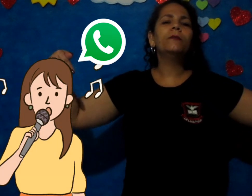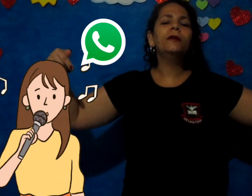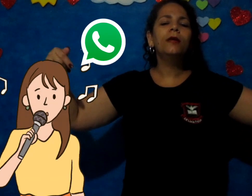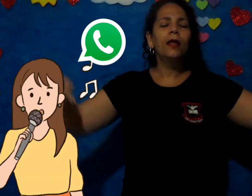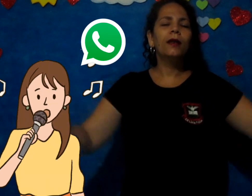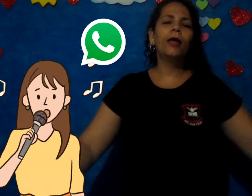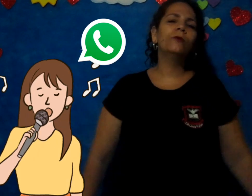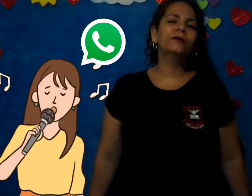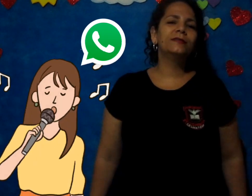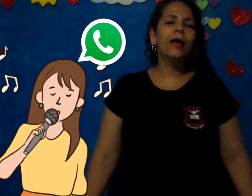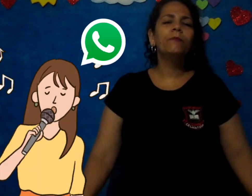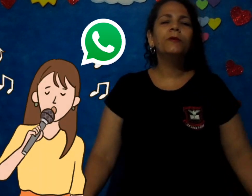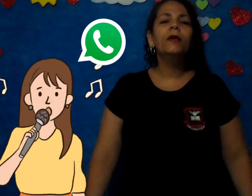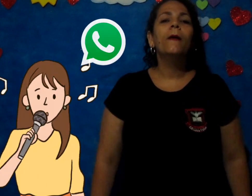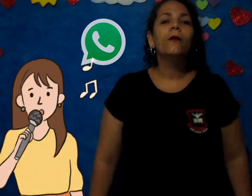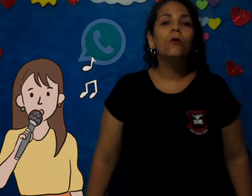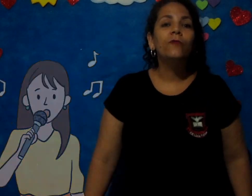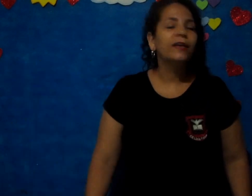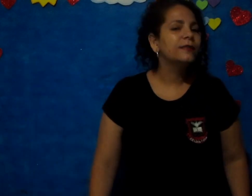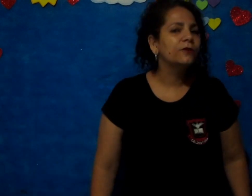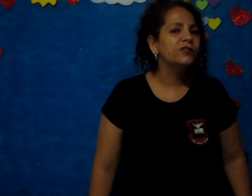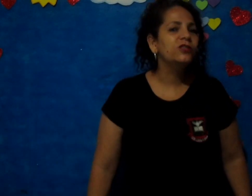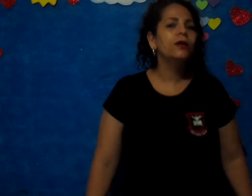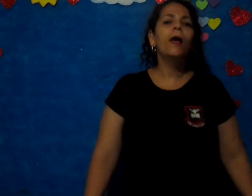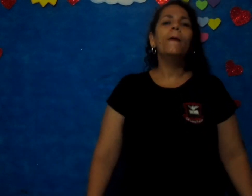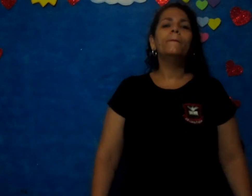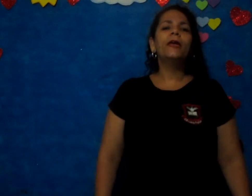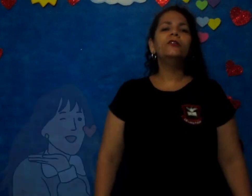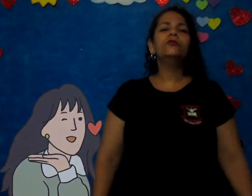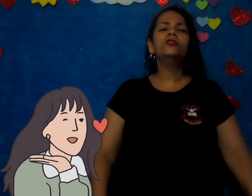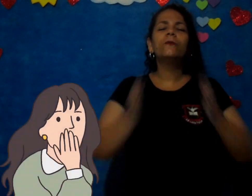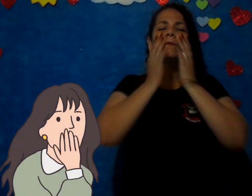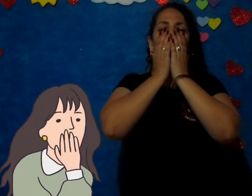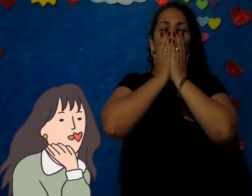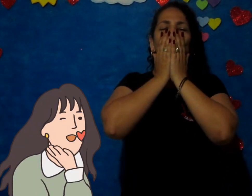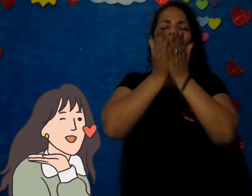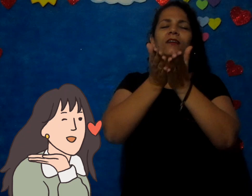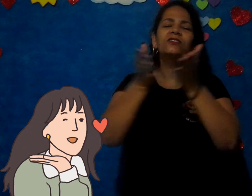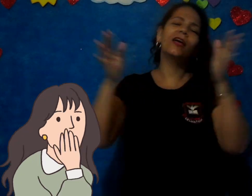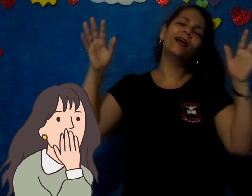mim lá no WhatsApp Conversem com a tia Beijos Tchau!